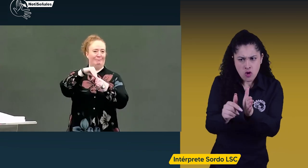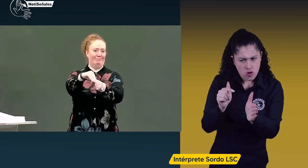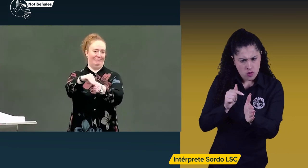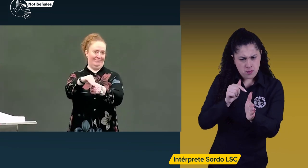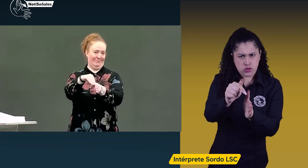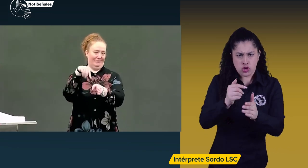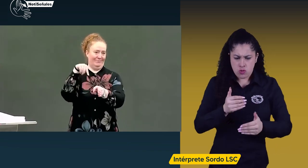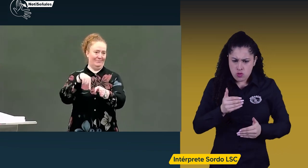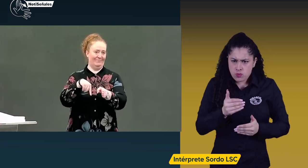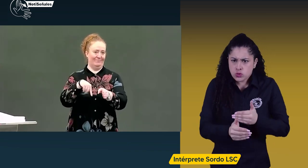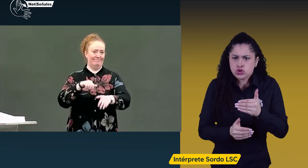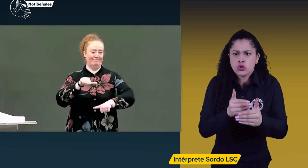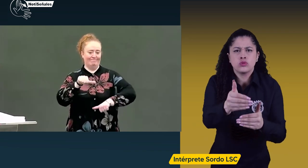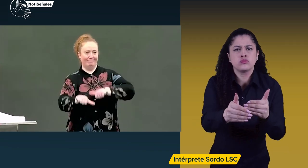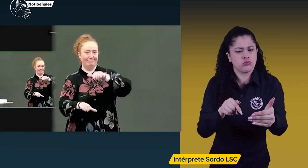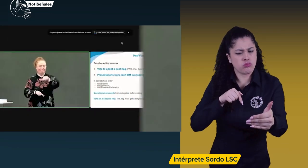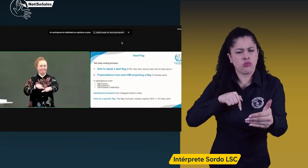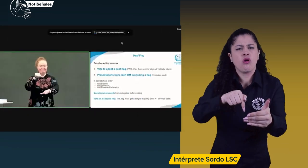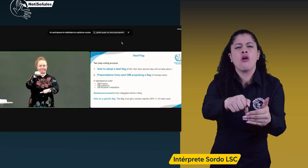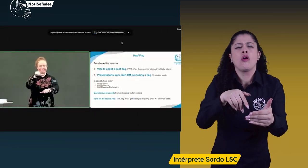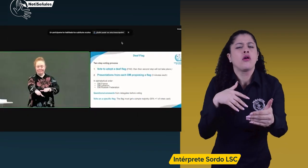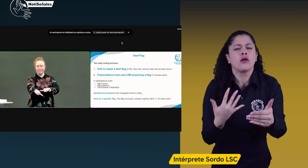Ahora veremos dos procesos que intervienen.